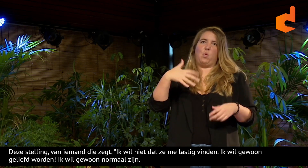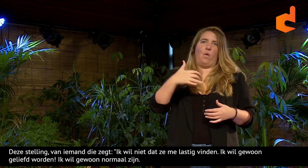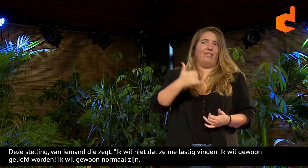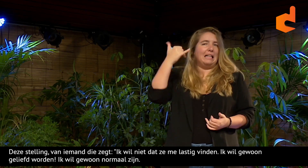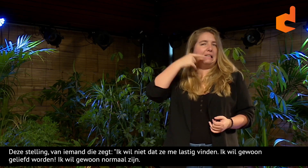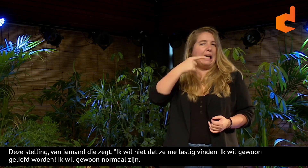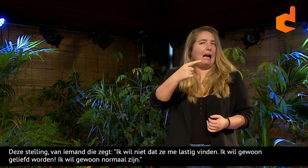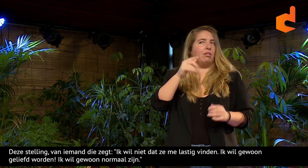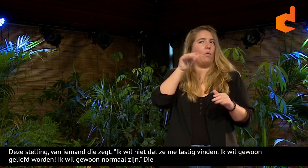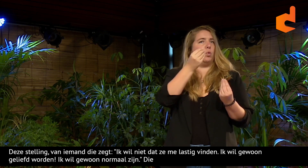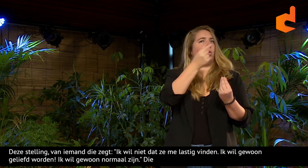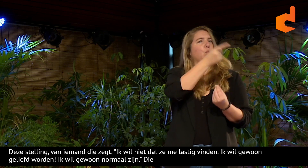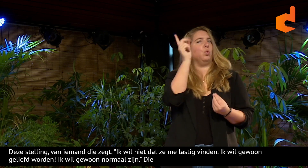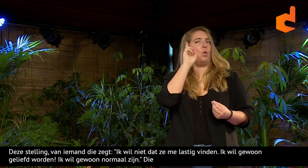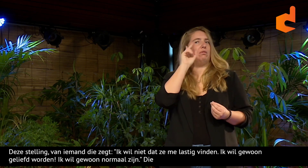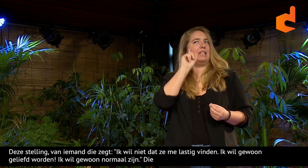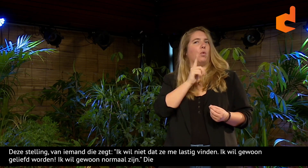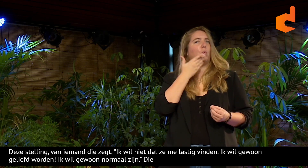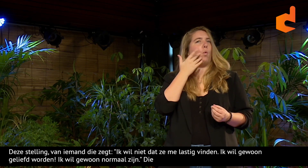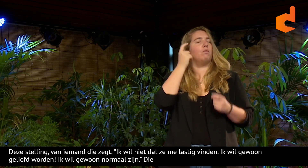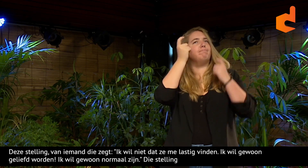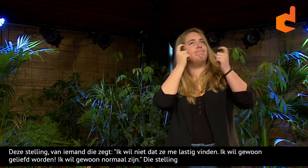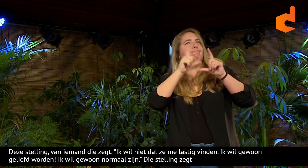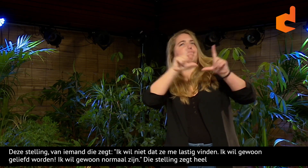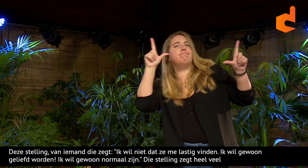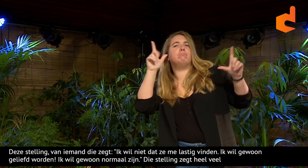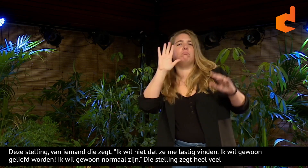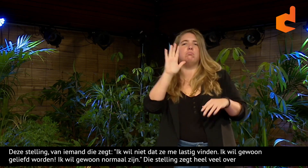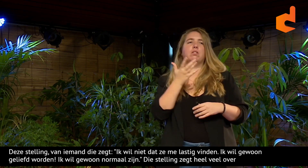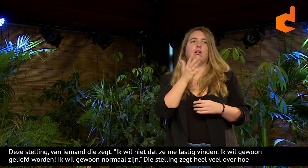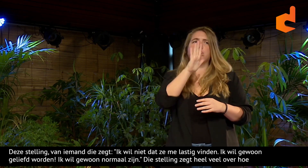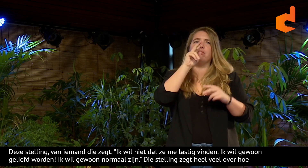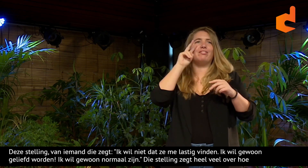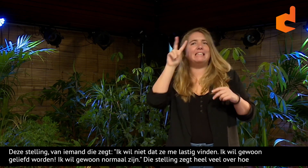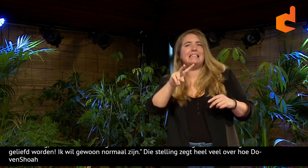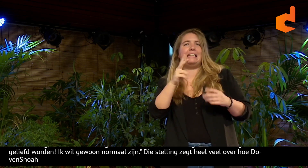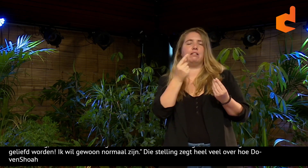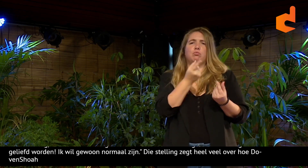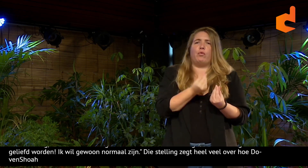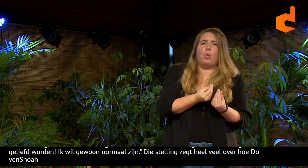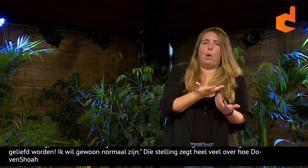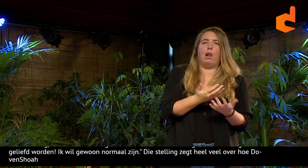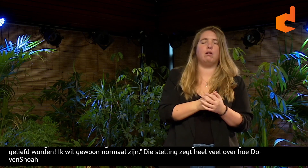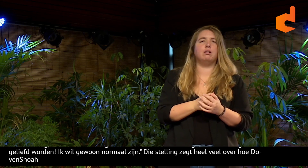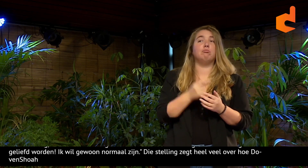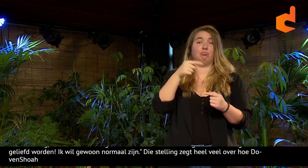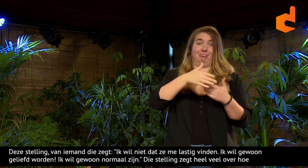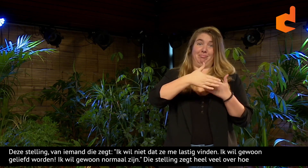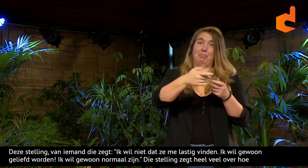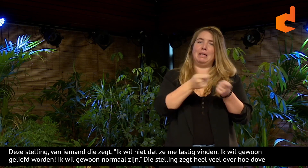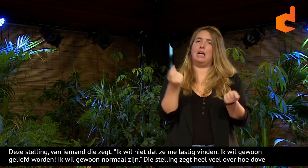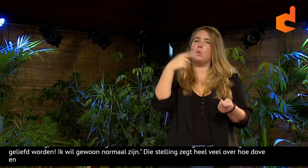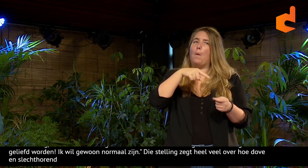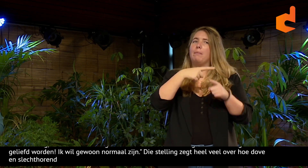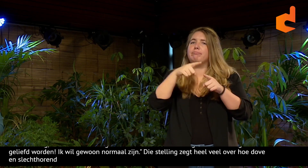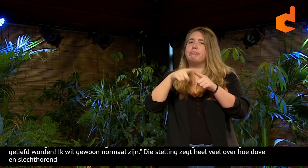Die stelling zegt heel veel over hoe doven en slechthorende jongeren een beeld hebben en hoe ze het zien, hoe ze het voelen.